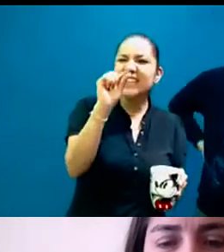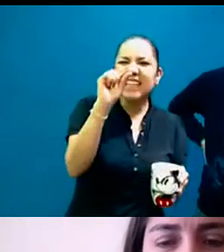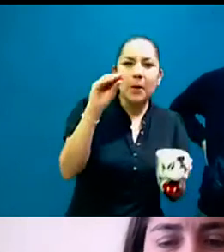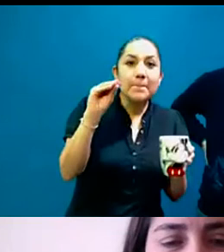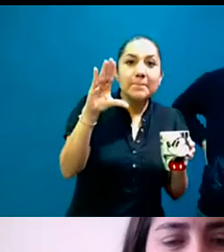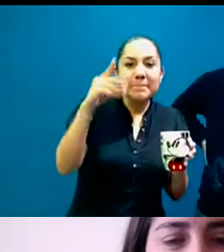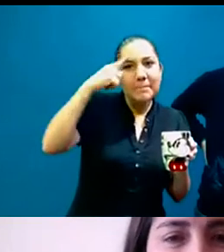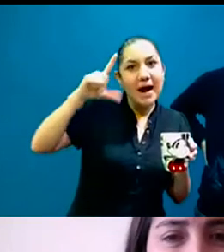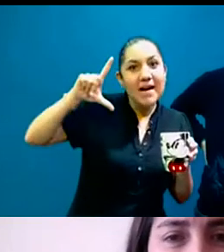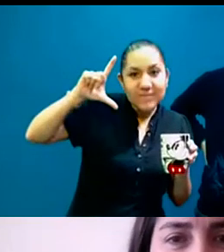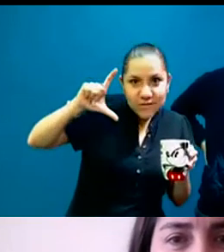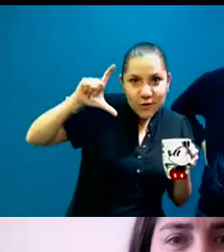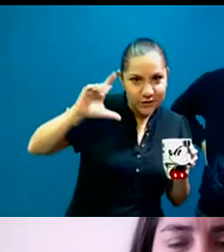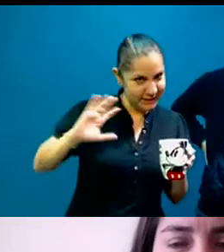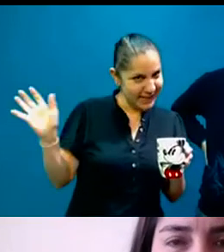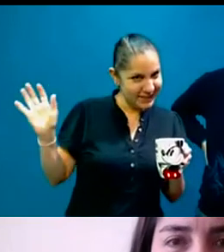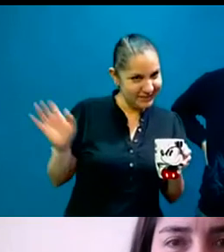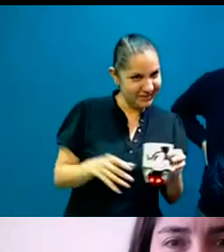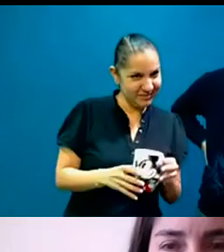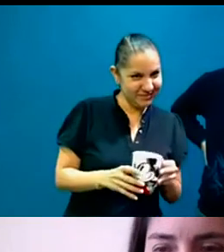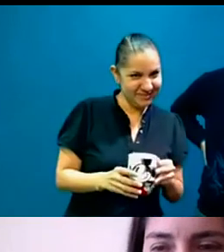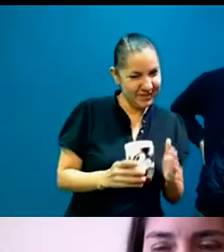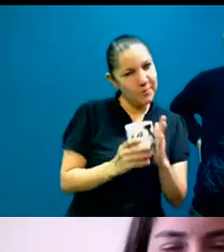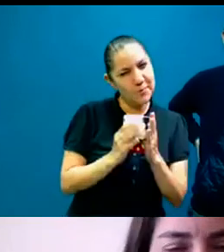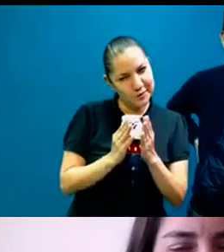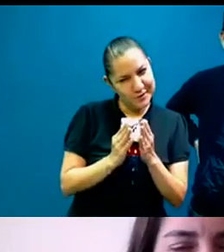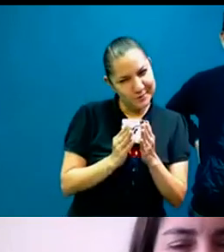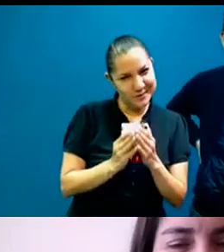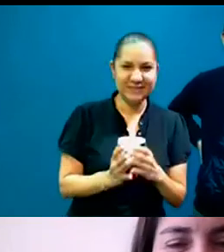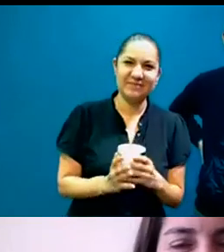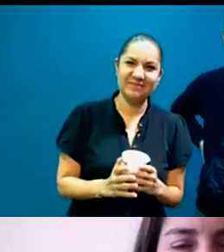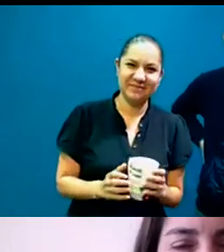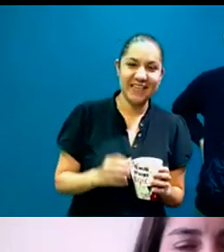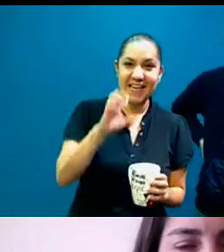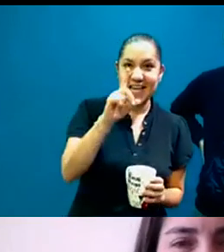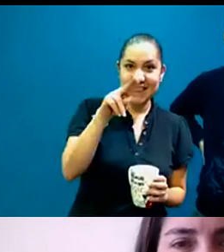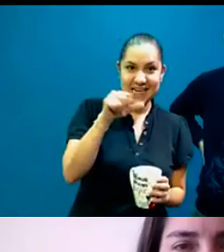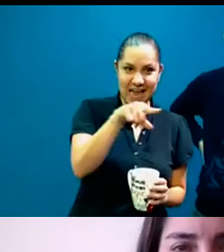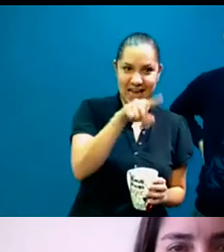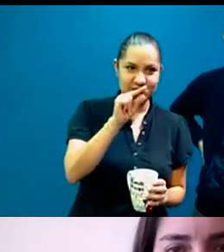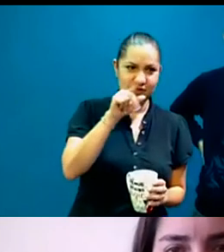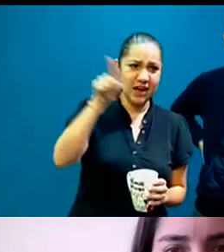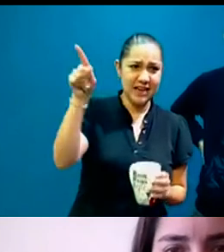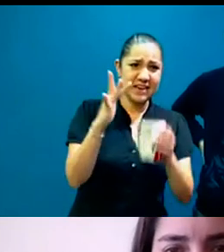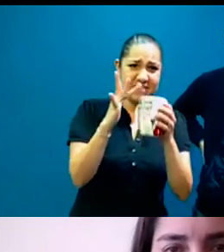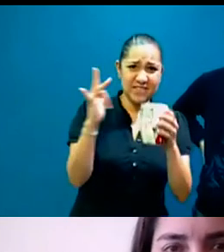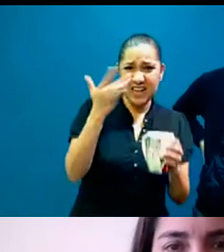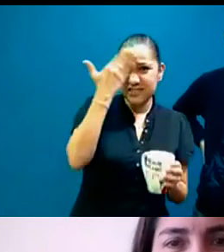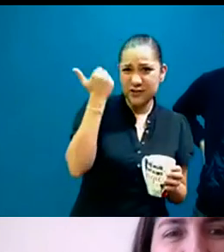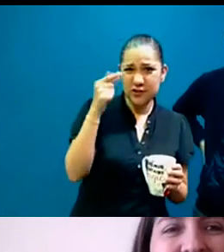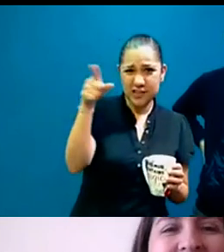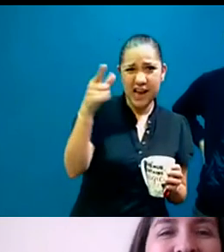más para tomar la foto. El recuerdo, ay, sean bonitos, porras. Bueno, Edna tal vez no, porque ya estoy yéndonos de Francia y no sé qué hora será ya.